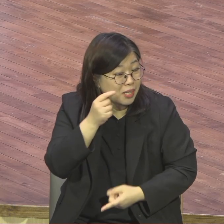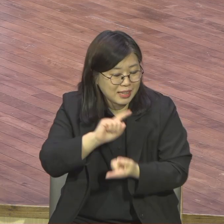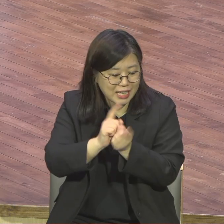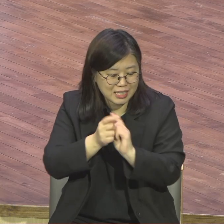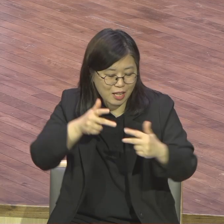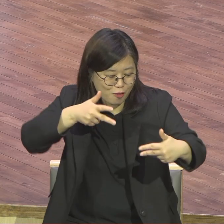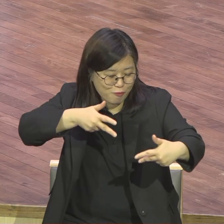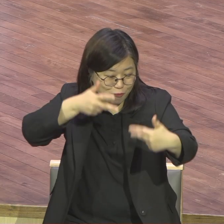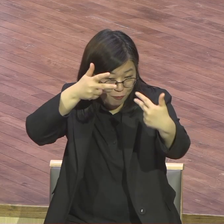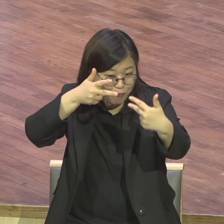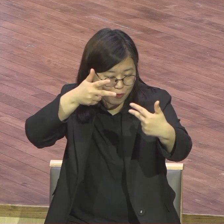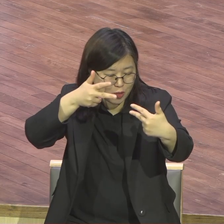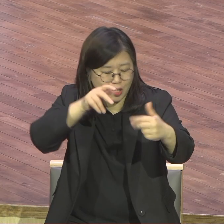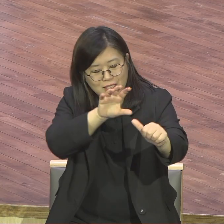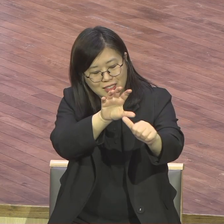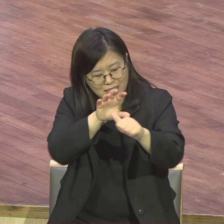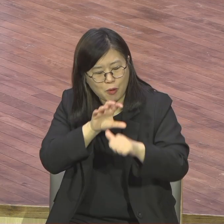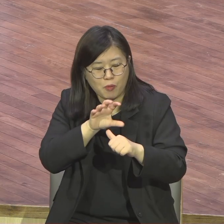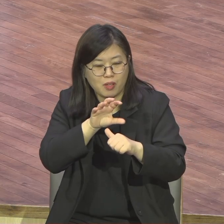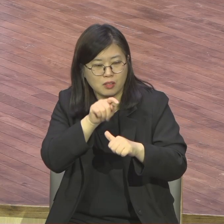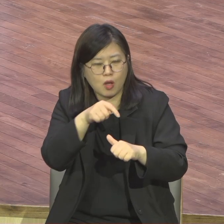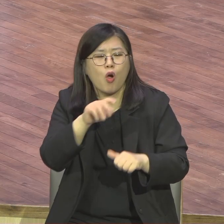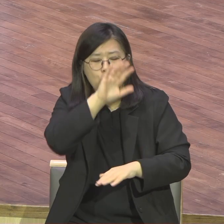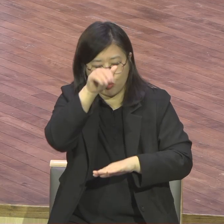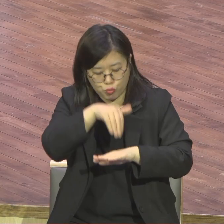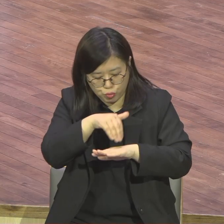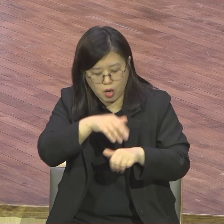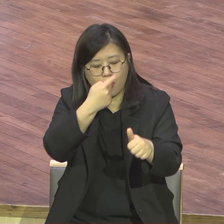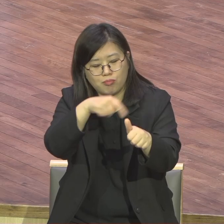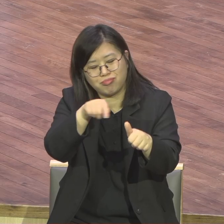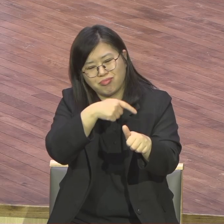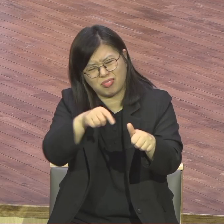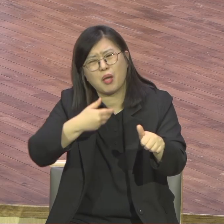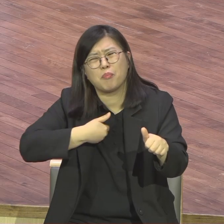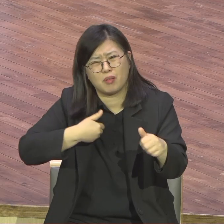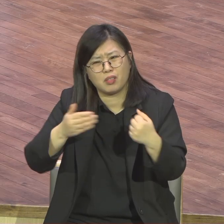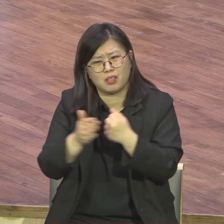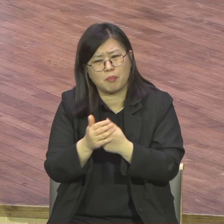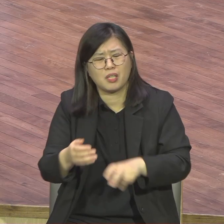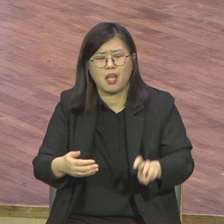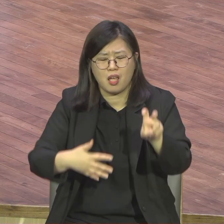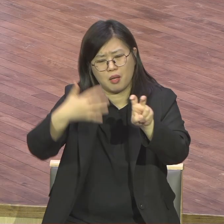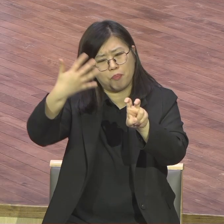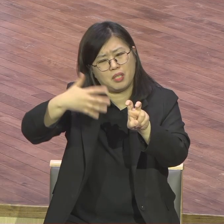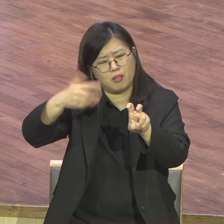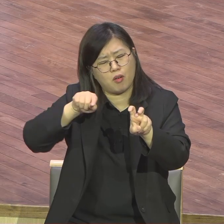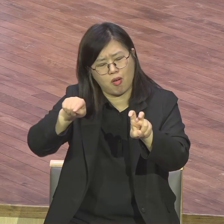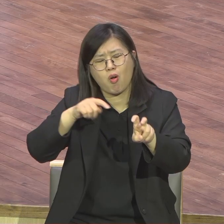랩런트 사회의 핵심 중 하나입니다 이게 굉장히 중요합니다 비대면의 대면화 조직 결론입니다